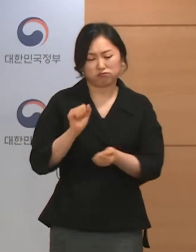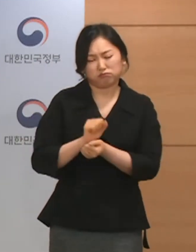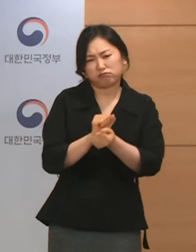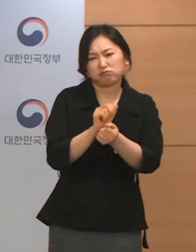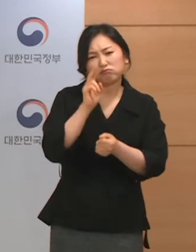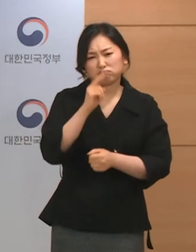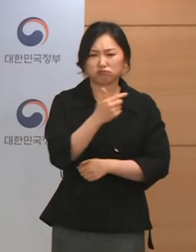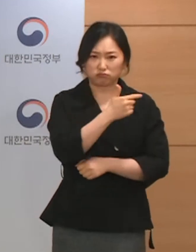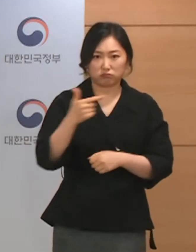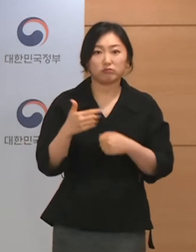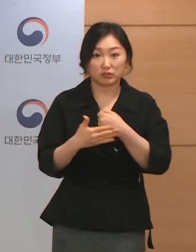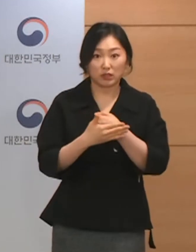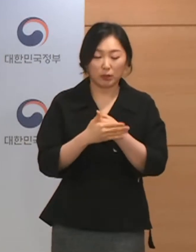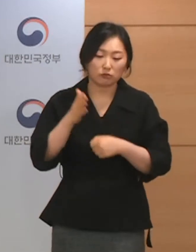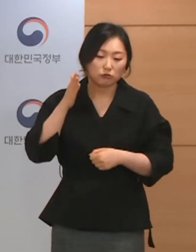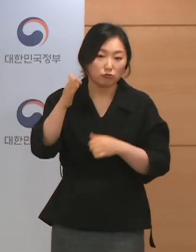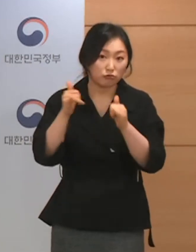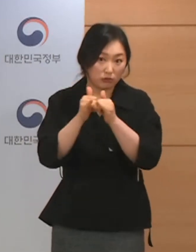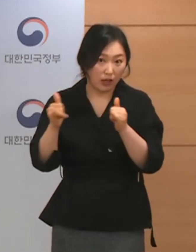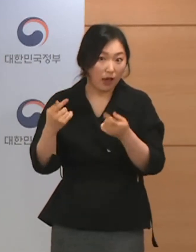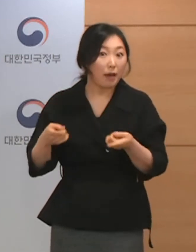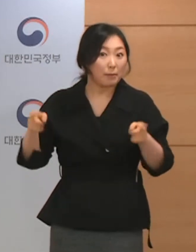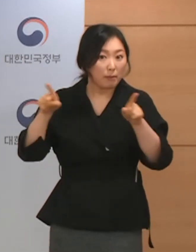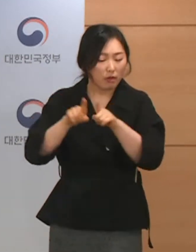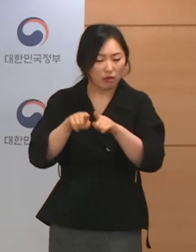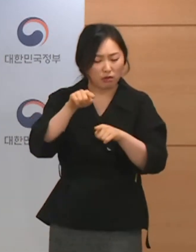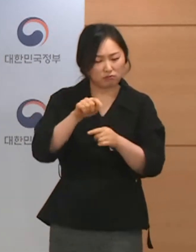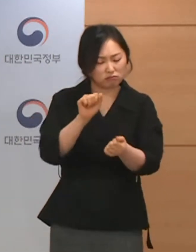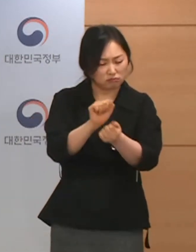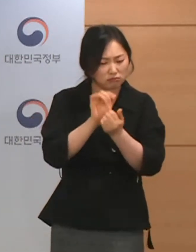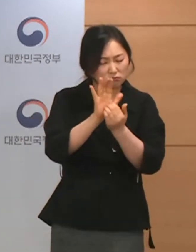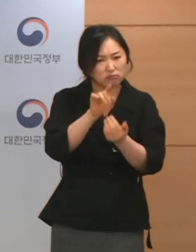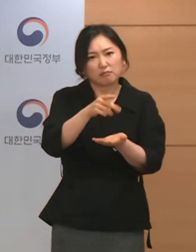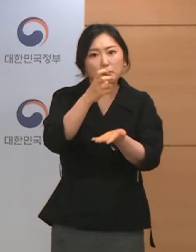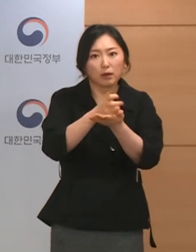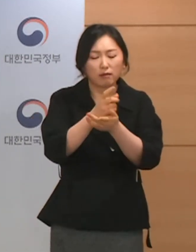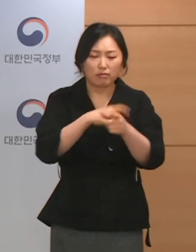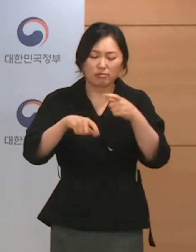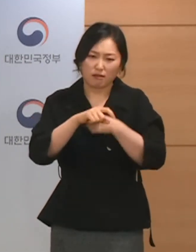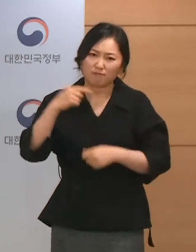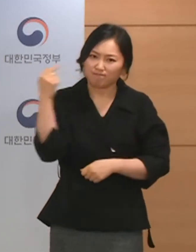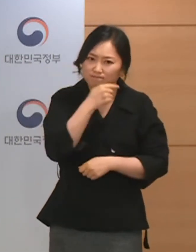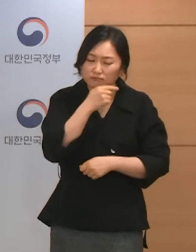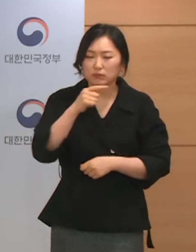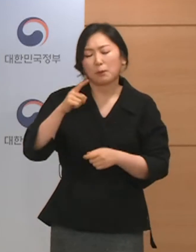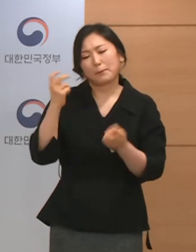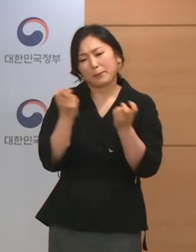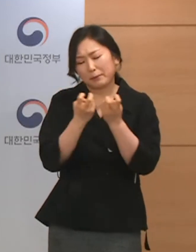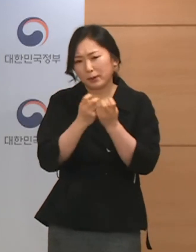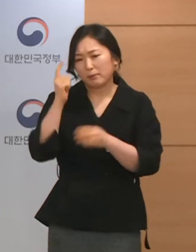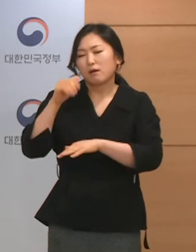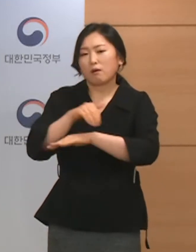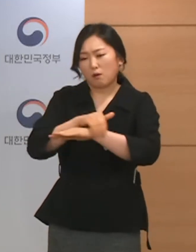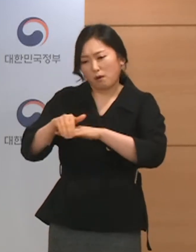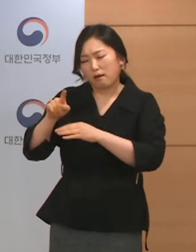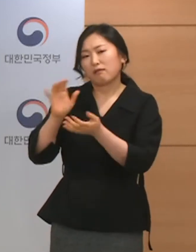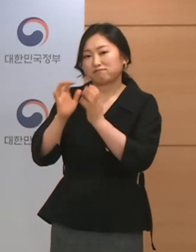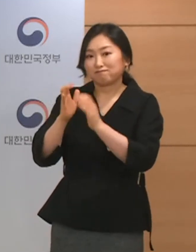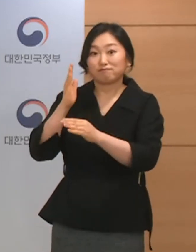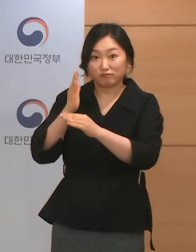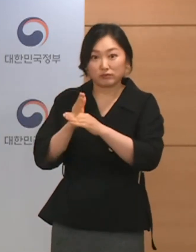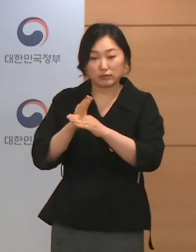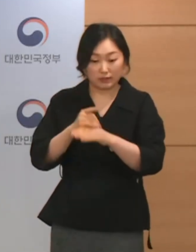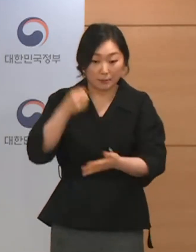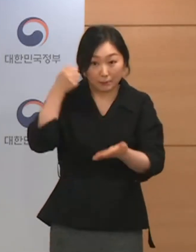전문가들과 함께 방역 조치를 더 강화하는 방안을 검토 중에 있으며 결정되는 대로 별도로